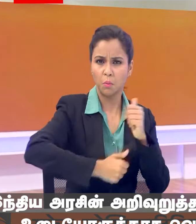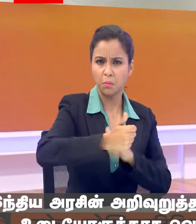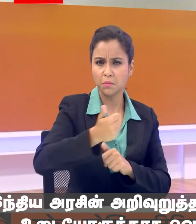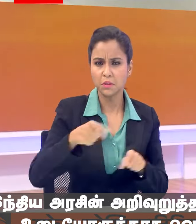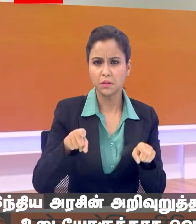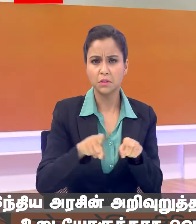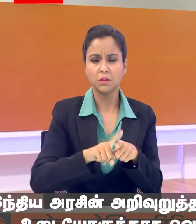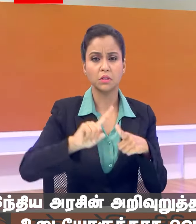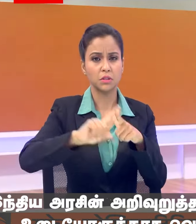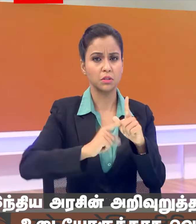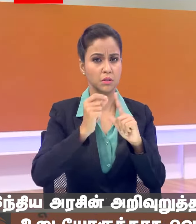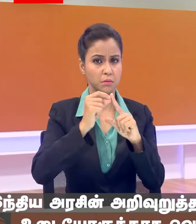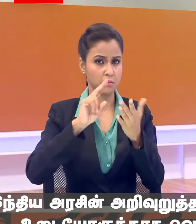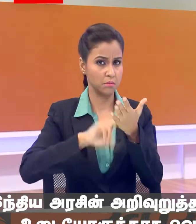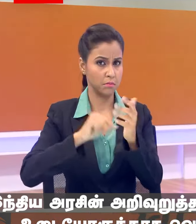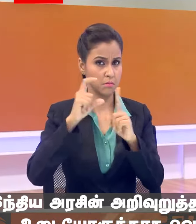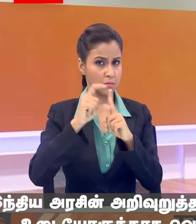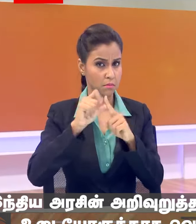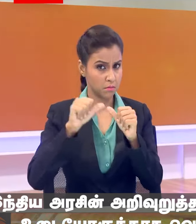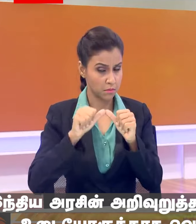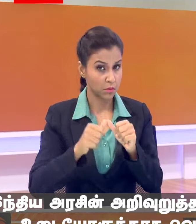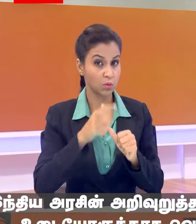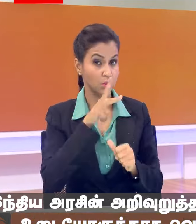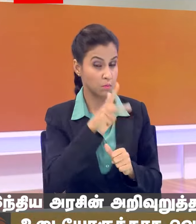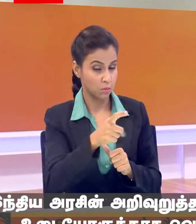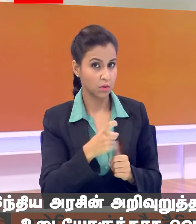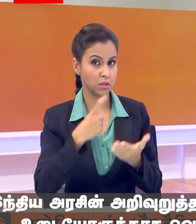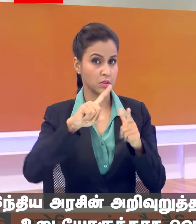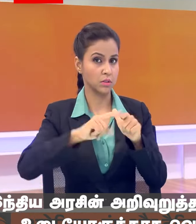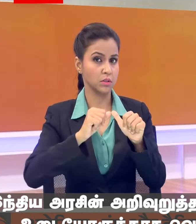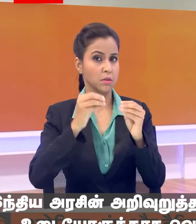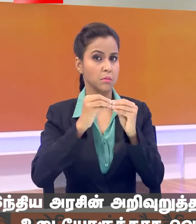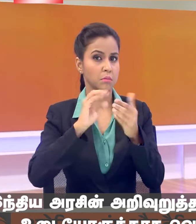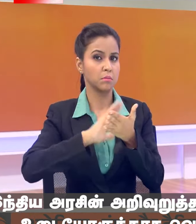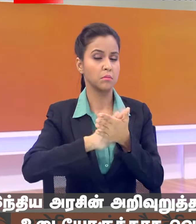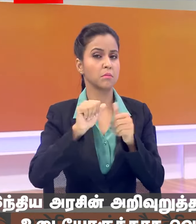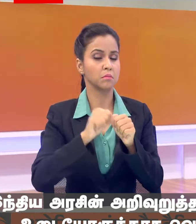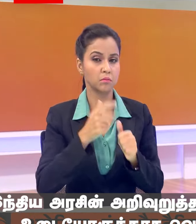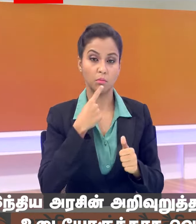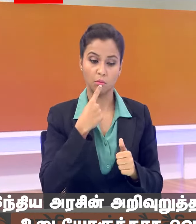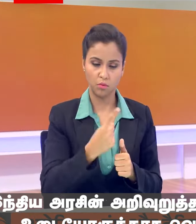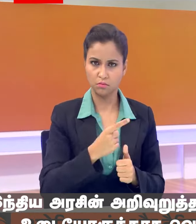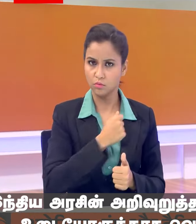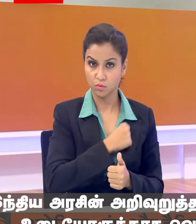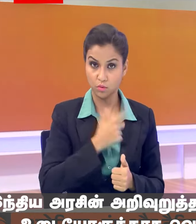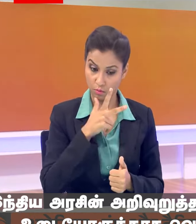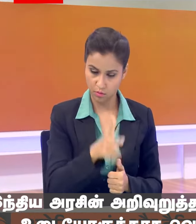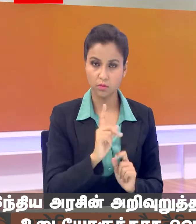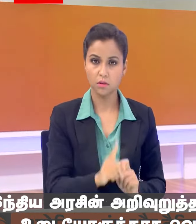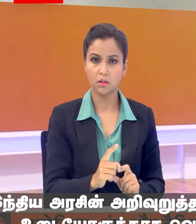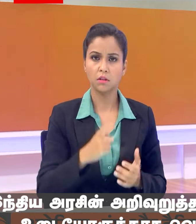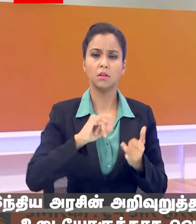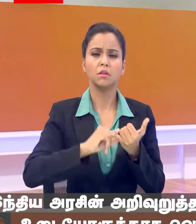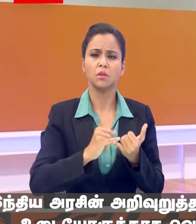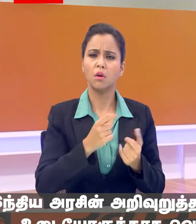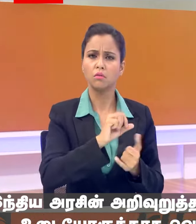जेपी नड़ा उन्होंने भी जया बच्चन से माफी नामे की मांग की शिवराज सिंग चोहान करशी मंत्री ने माफी नामे की